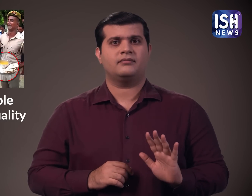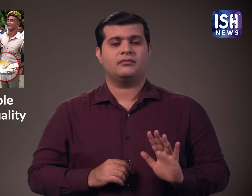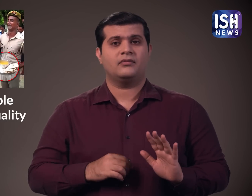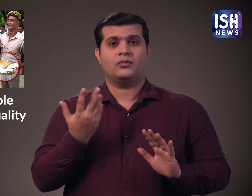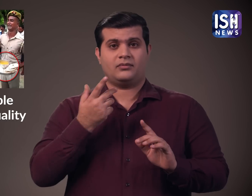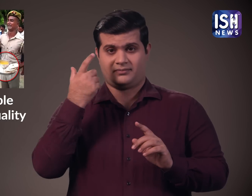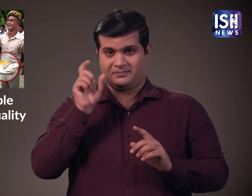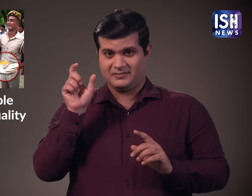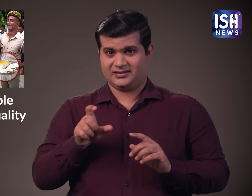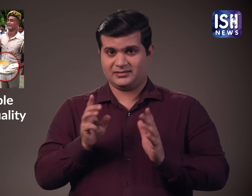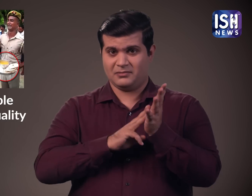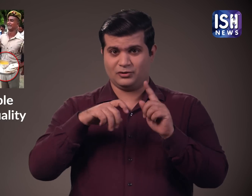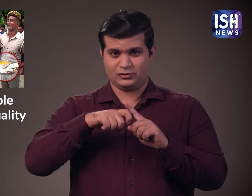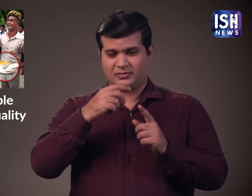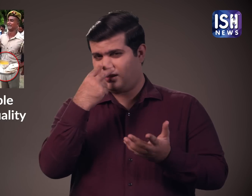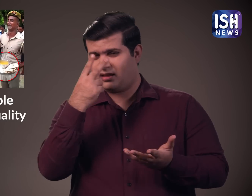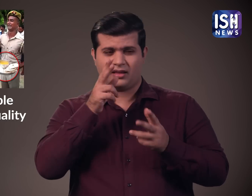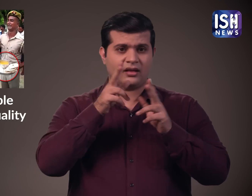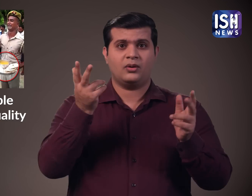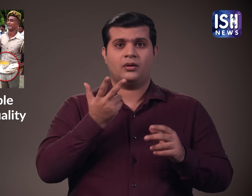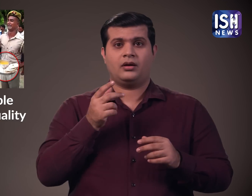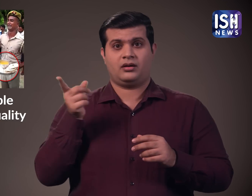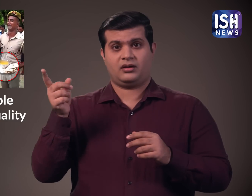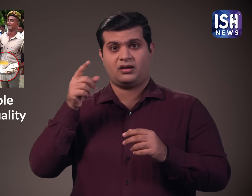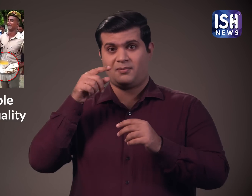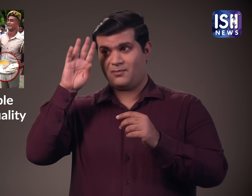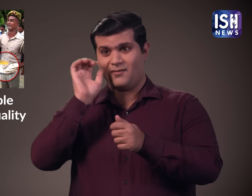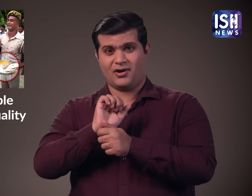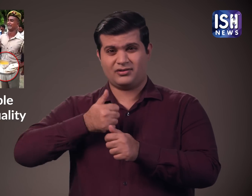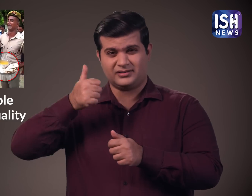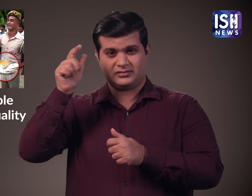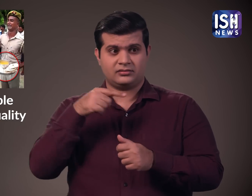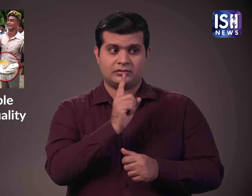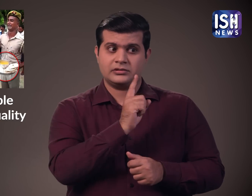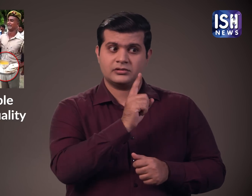क्योंकि उसे मुँ खौलने पर नौकरी से निकालने की धंकी दी गई थी